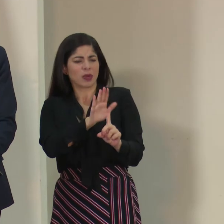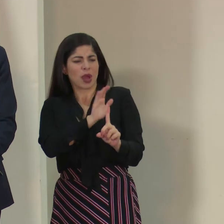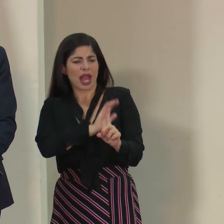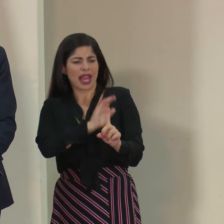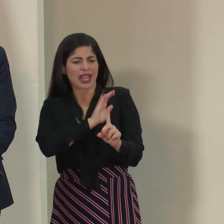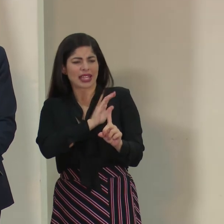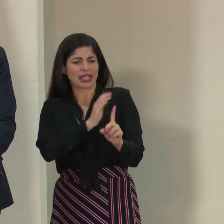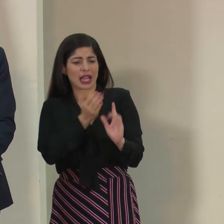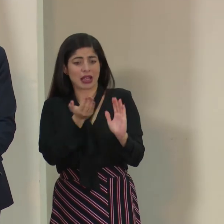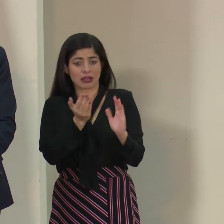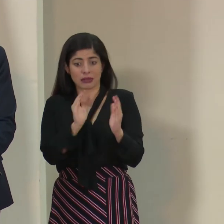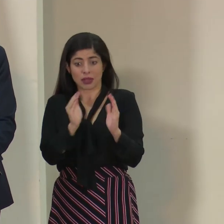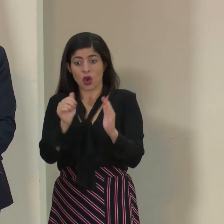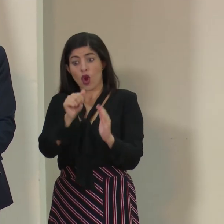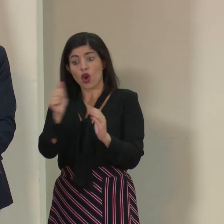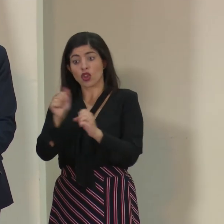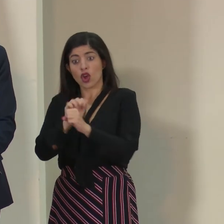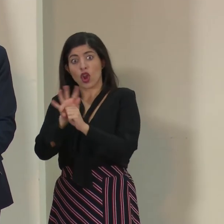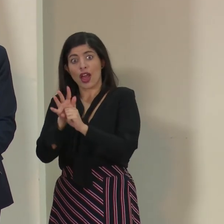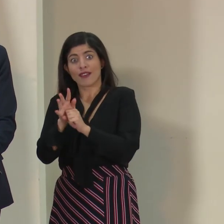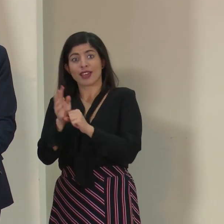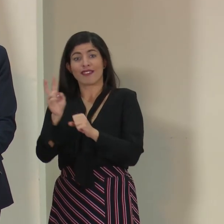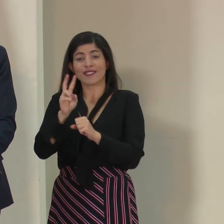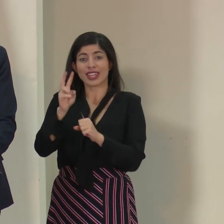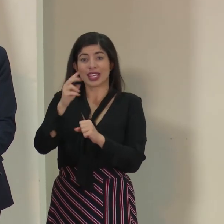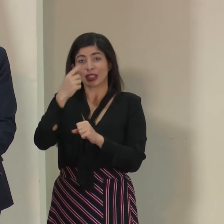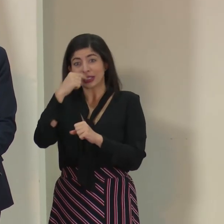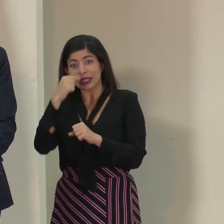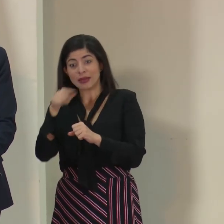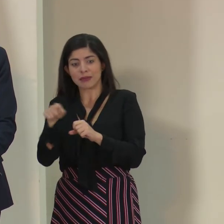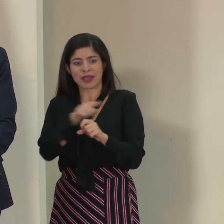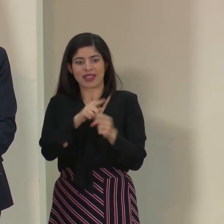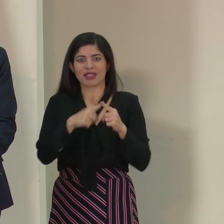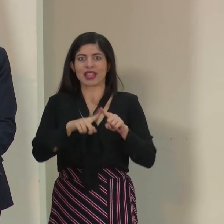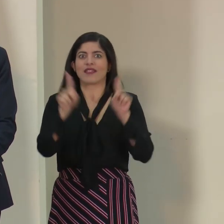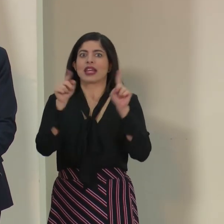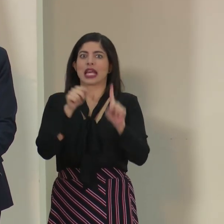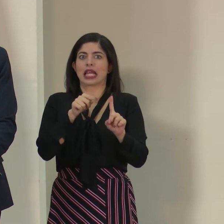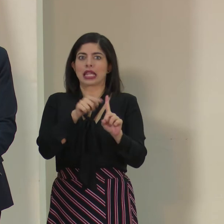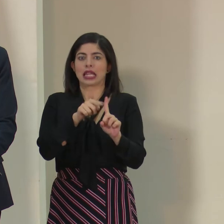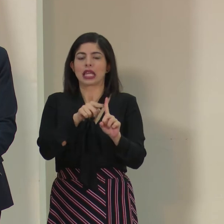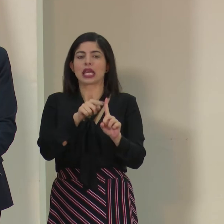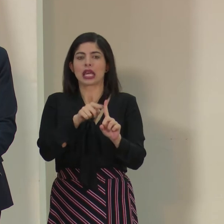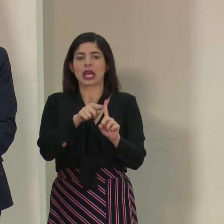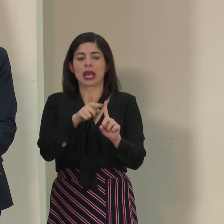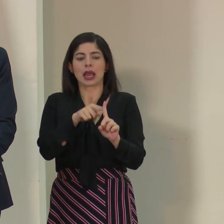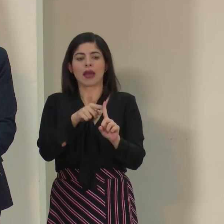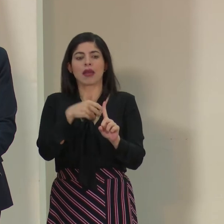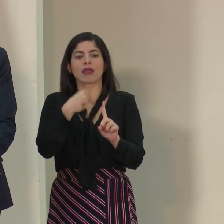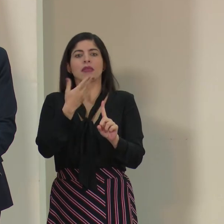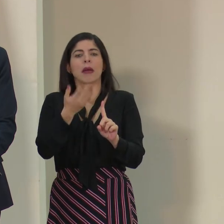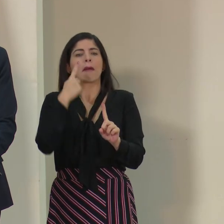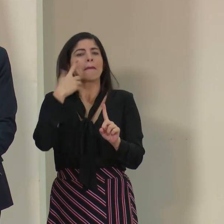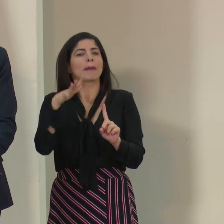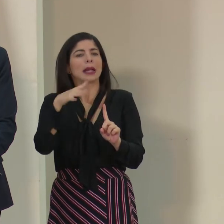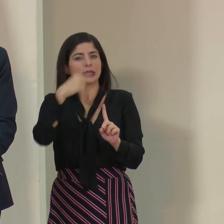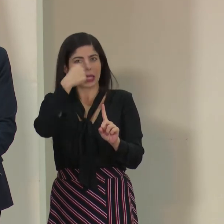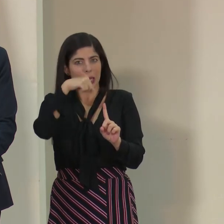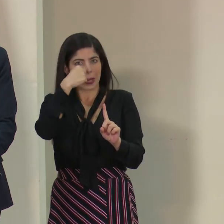diferentes al resto de los coronavirus y virus respiratorios, muy parecido eventualmente a lo que provoca una influenza